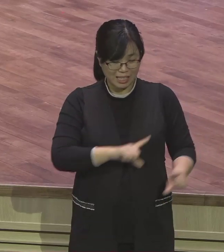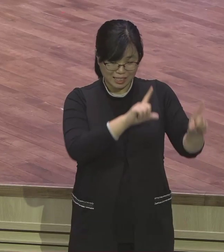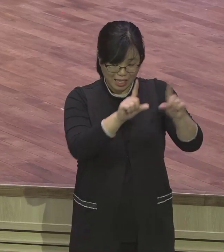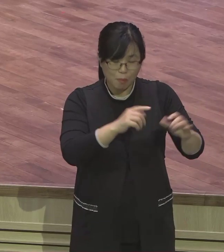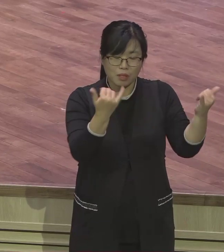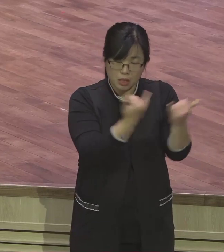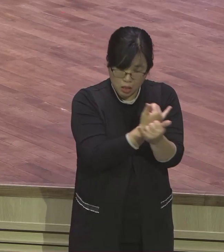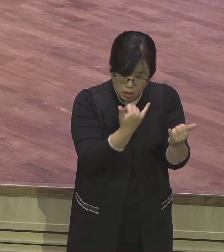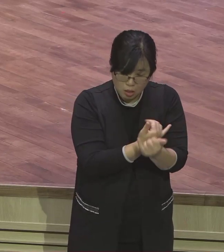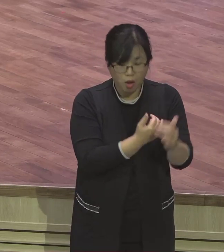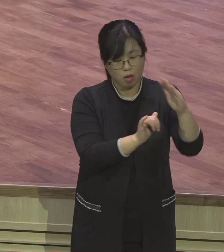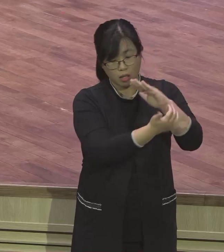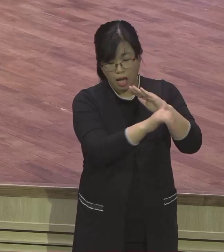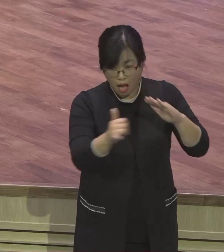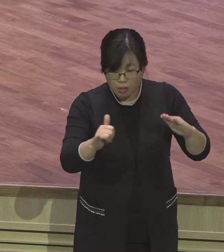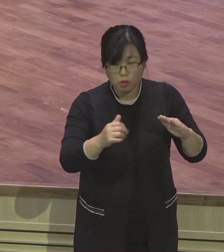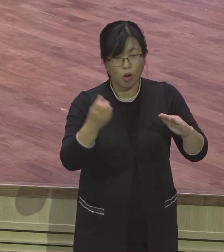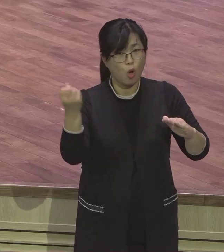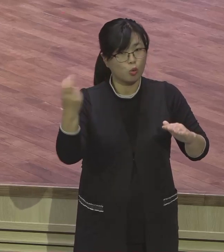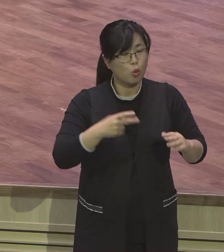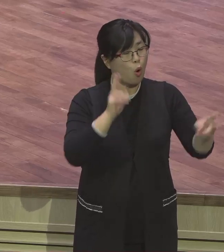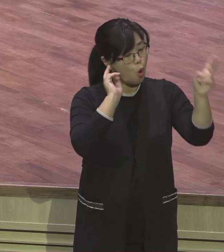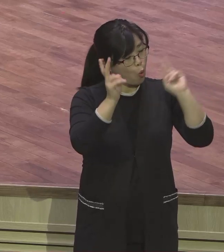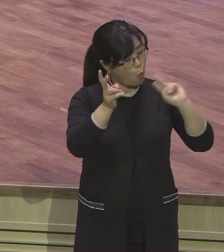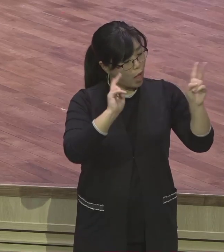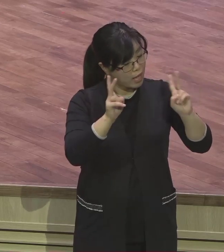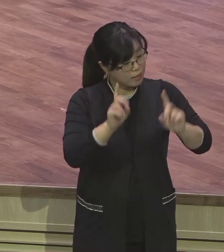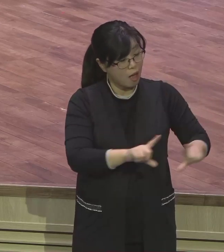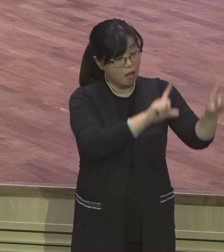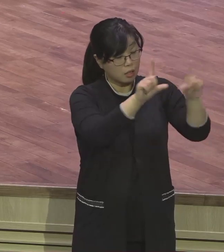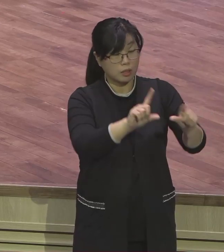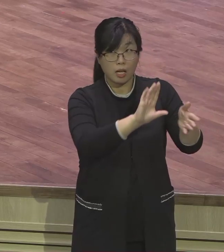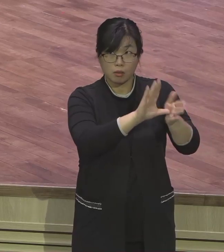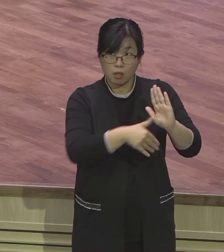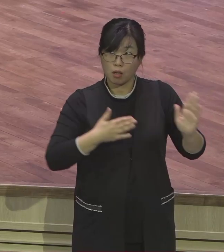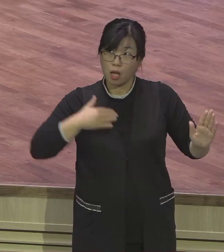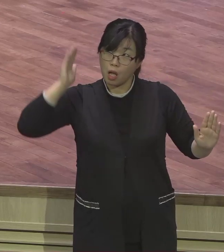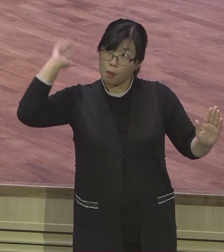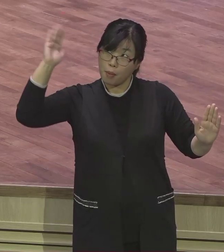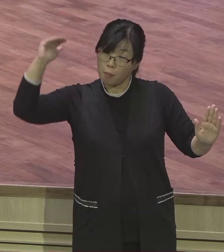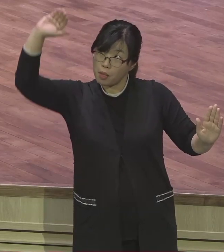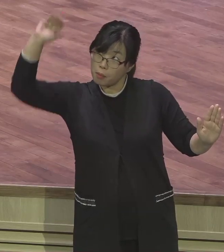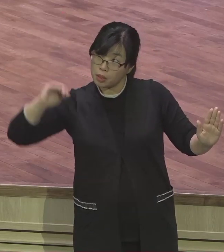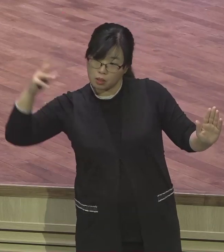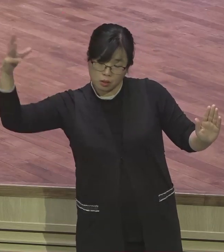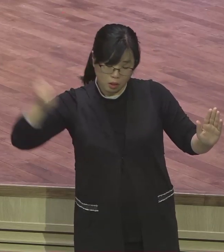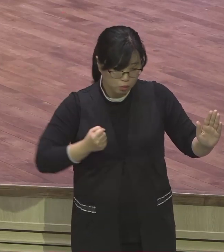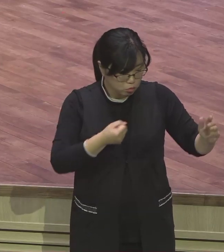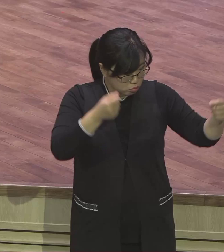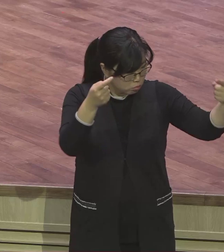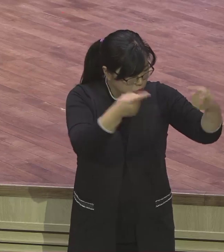내 사업장 내 지역의 복음을 증거하는 것이 그게 예배의 성공자의 반응이 오는 열매예요.